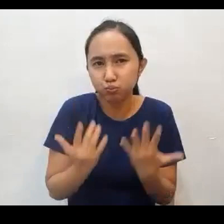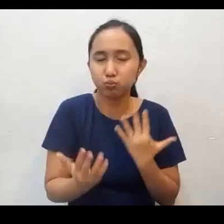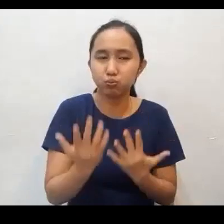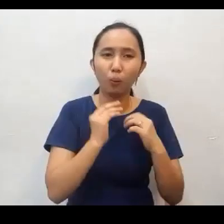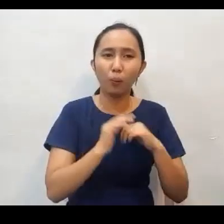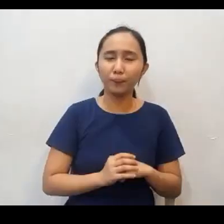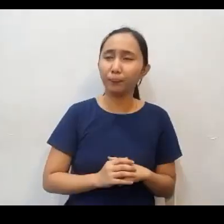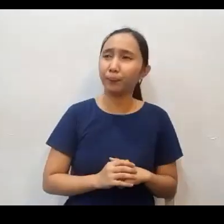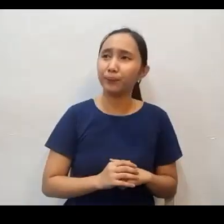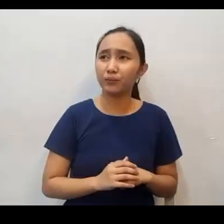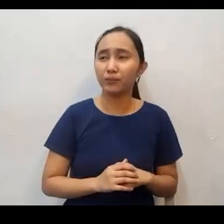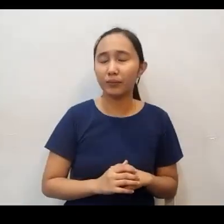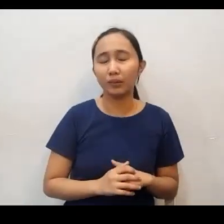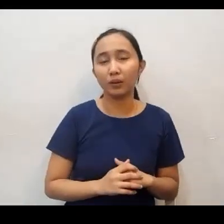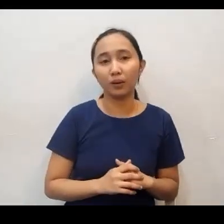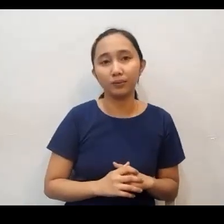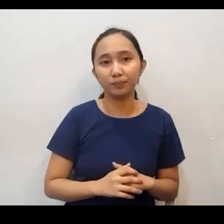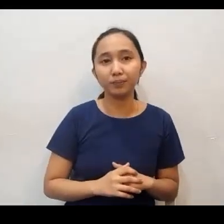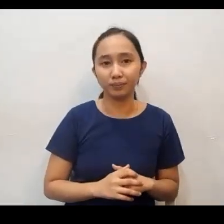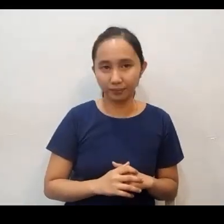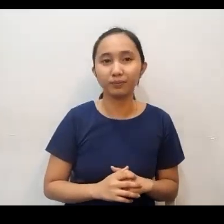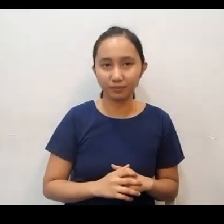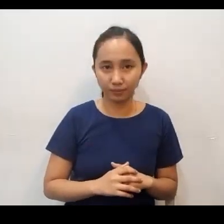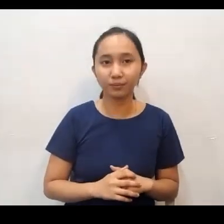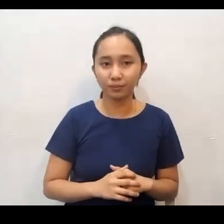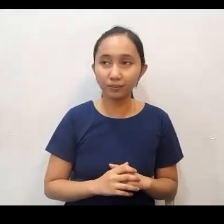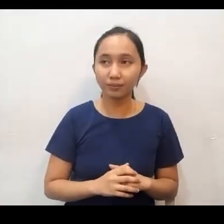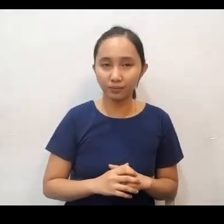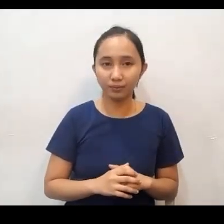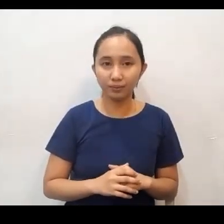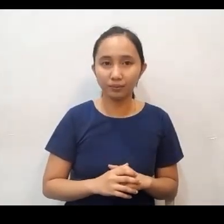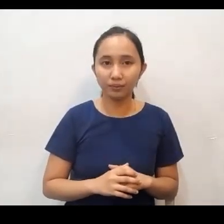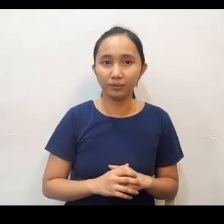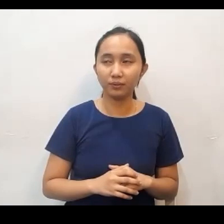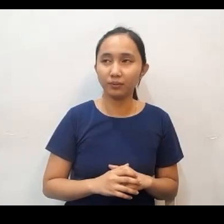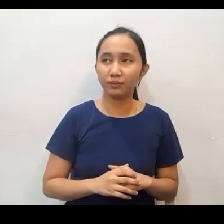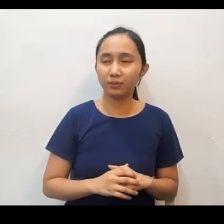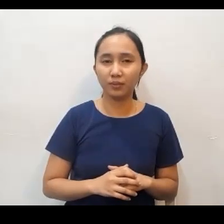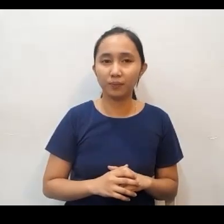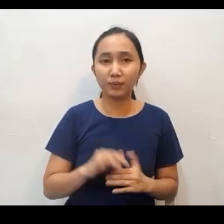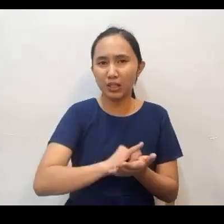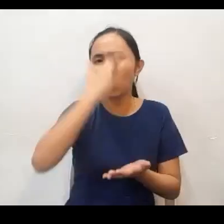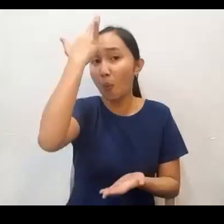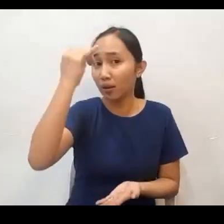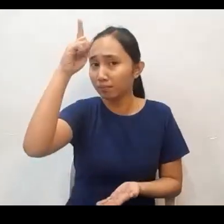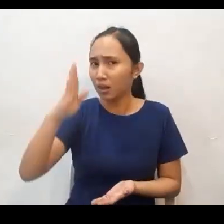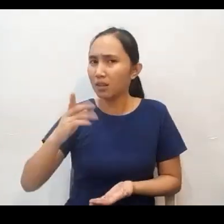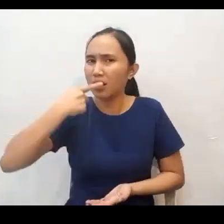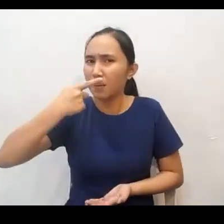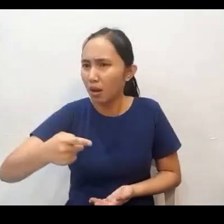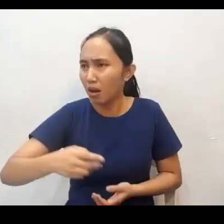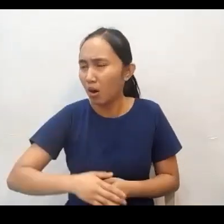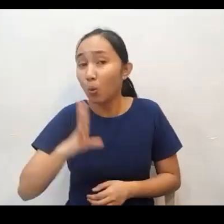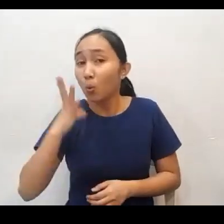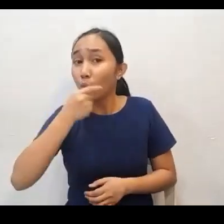dito po sa Antipolo, sa Tagi, at sa buong Pilipinas, napakaraming tao po yung pupunta ng impyerno. God says, whom shall I send and